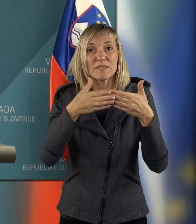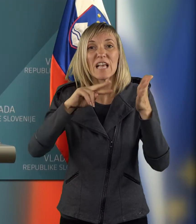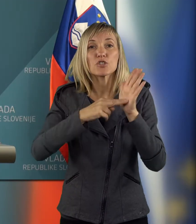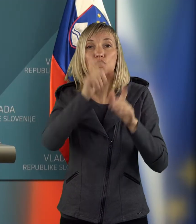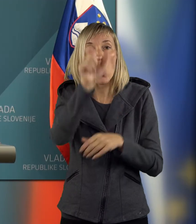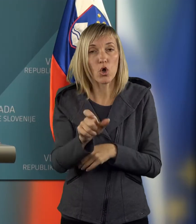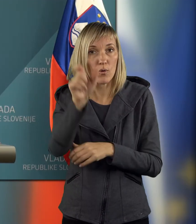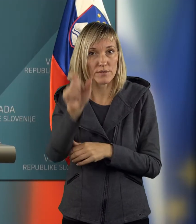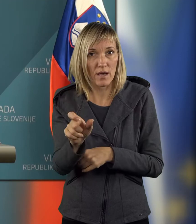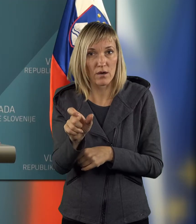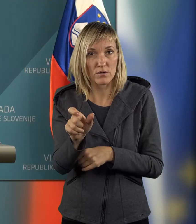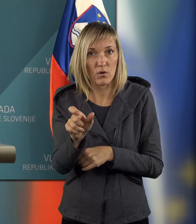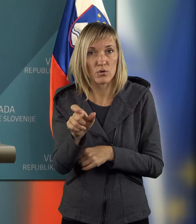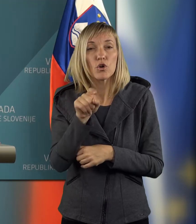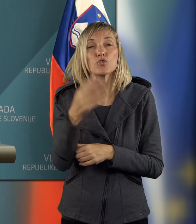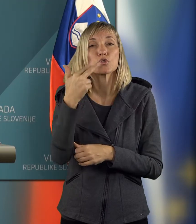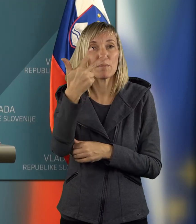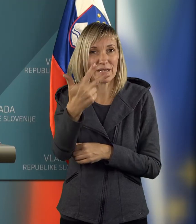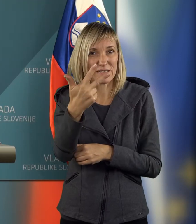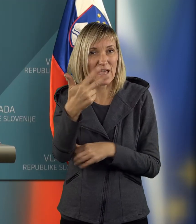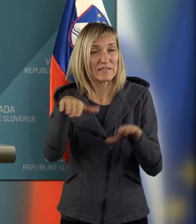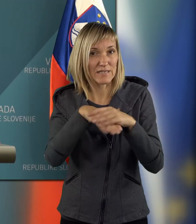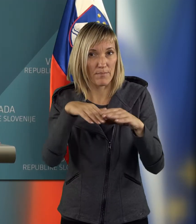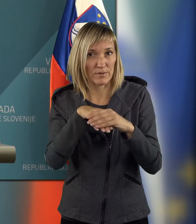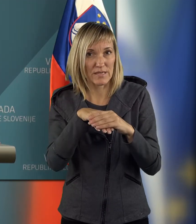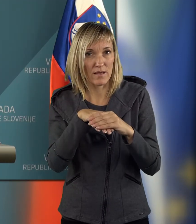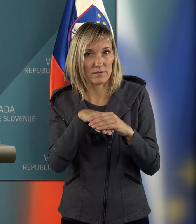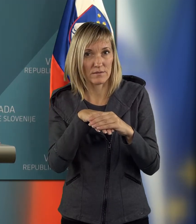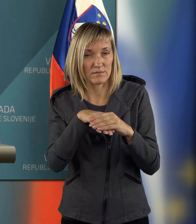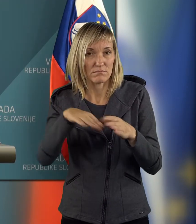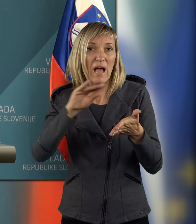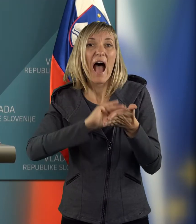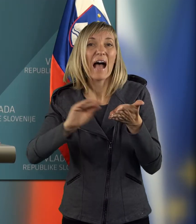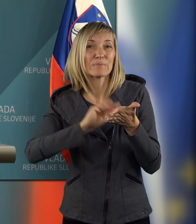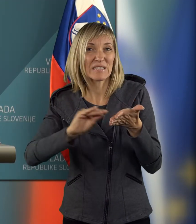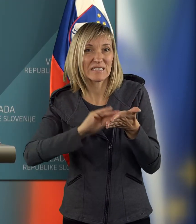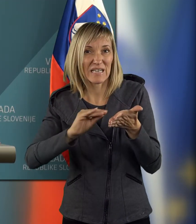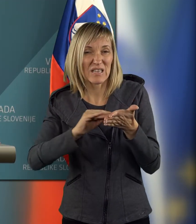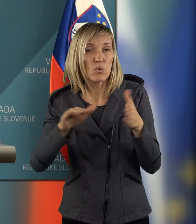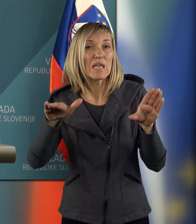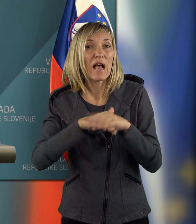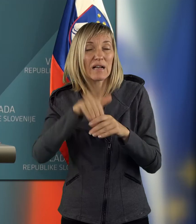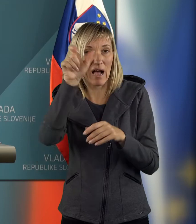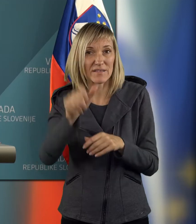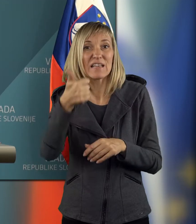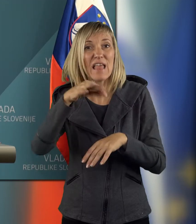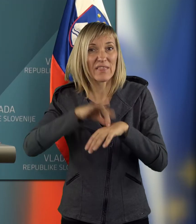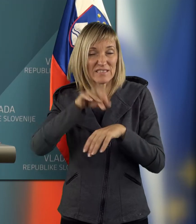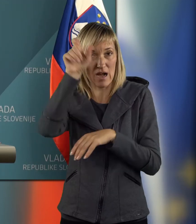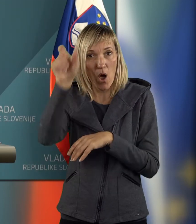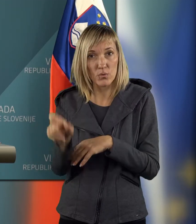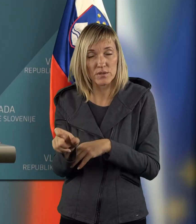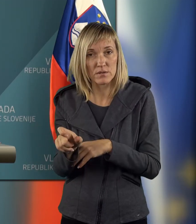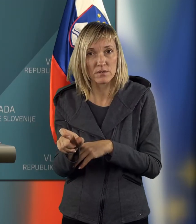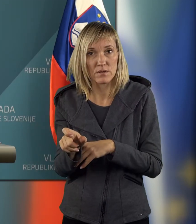komisija strokovnjakov, to so bili trije v službenici, tako rekoč, administrativni kader in en zdravnik,